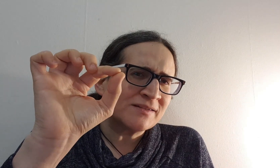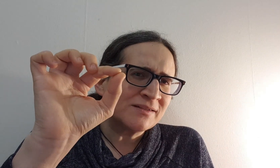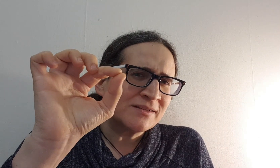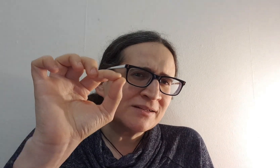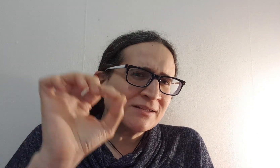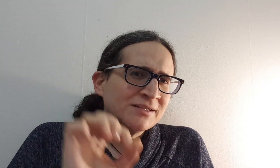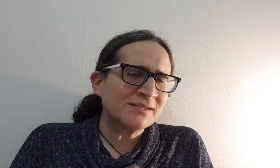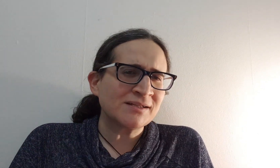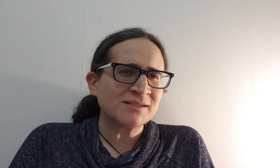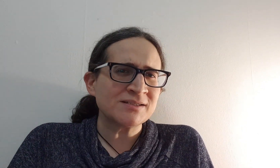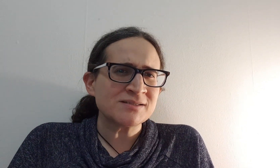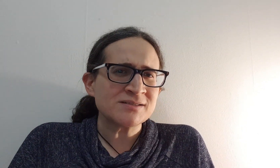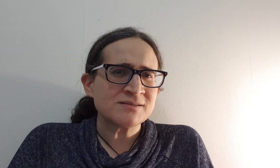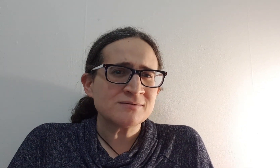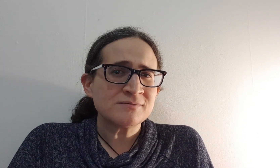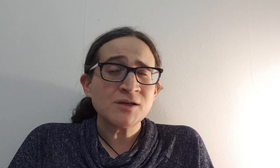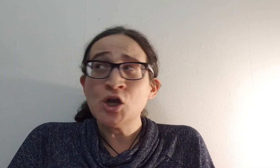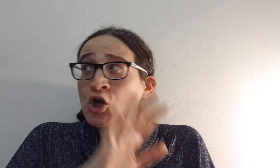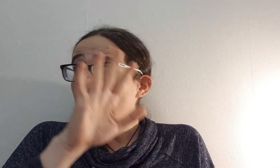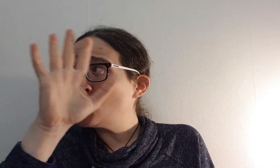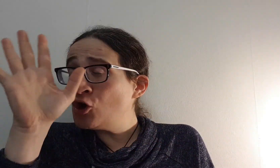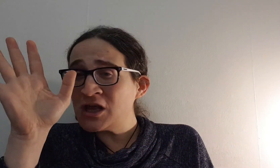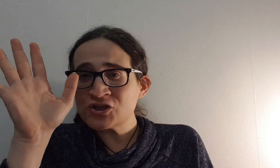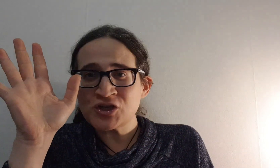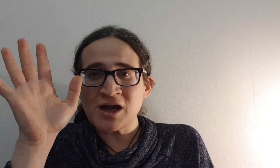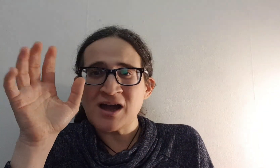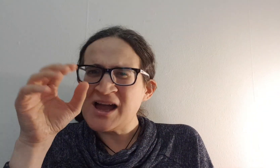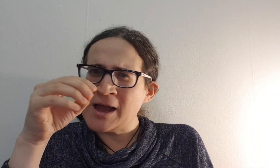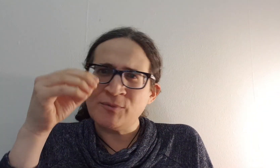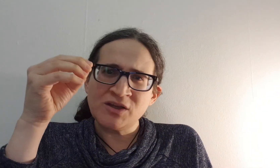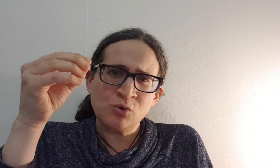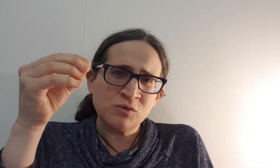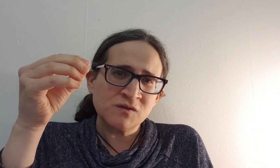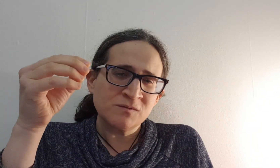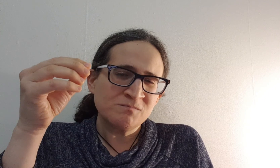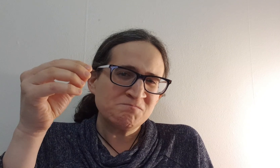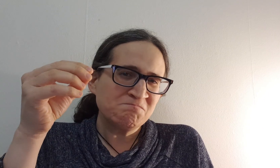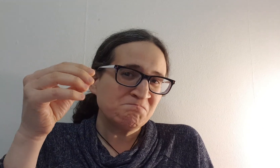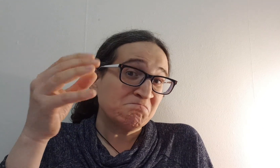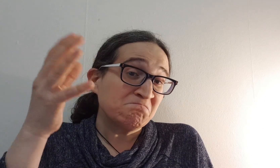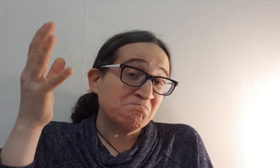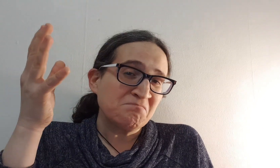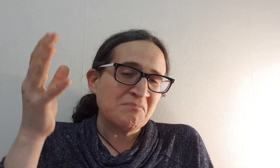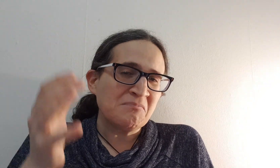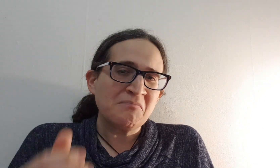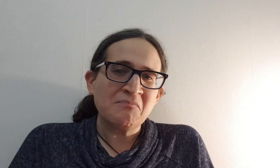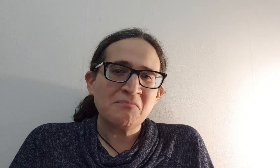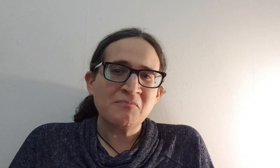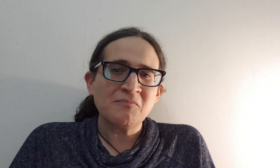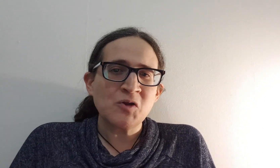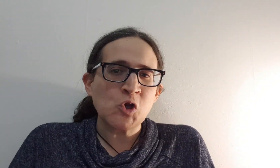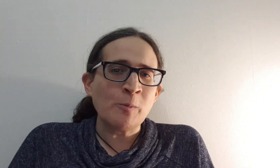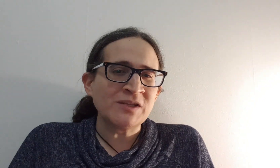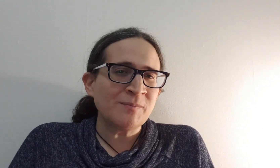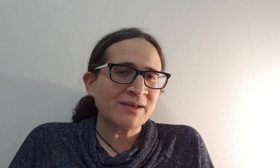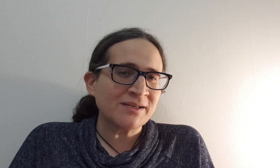להתרכז כל השאר המרירות לא מתמקדת